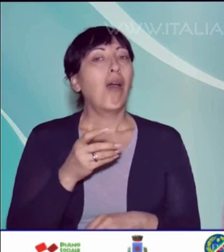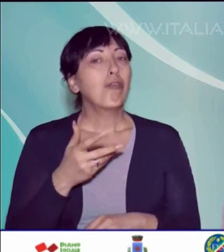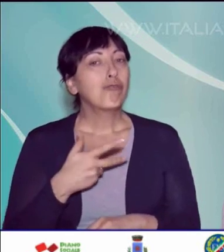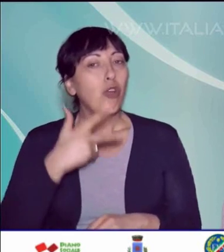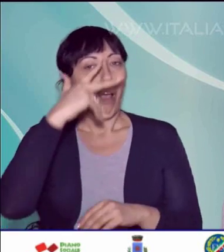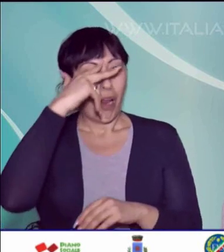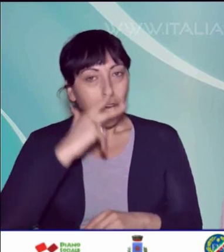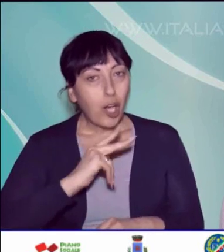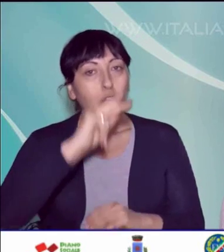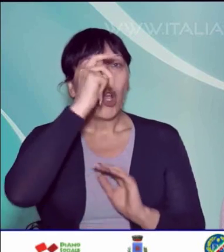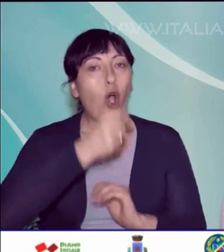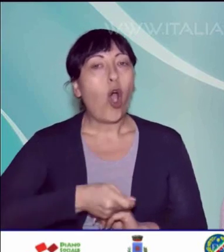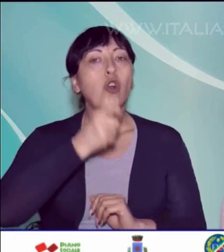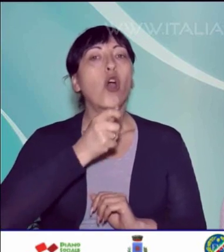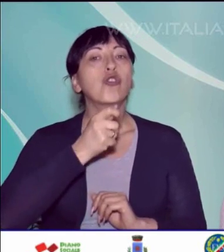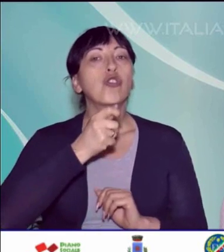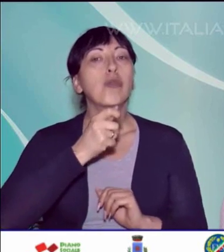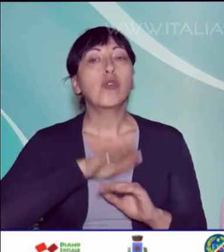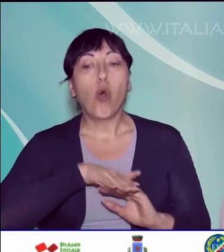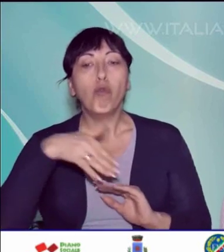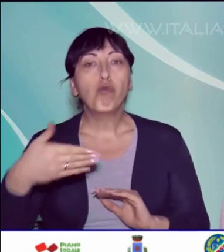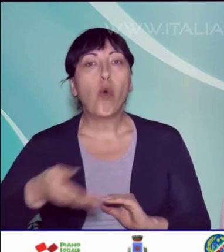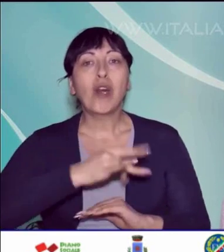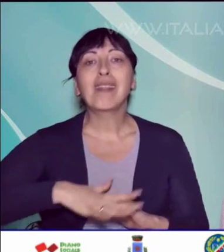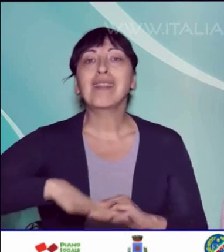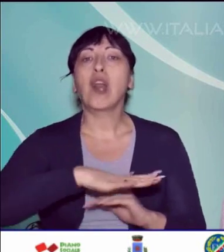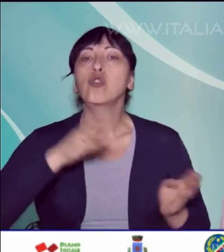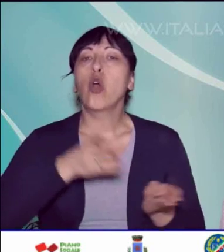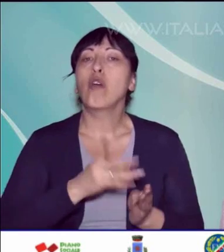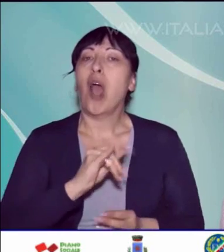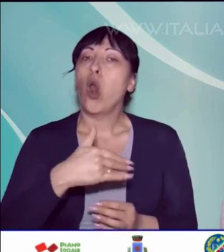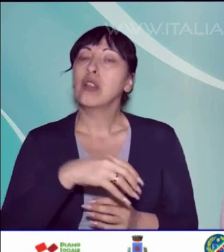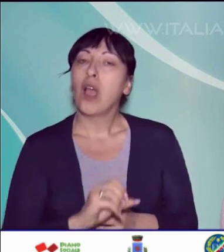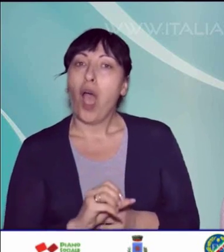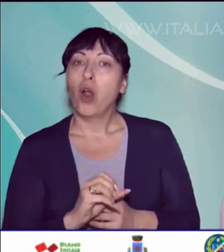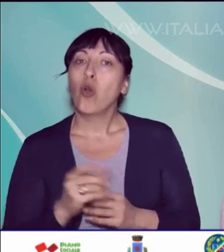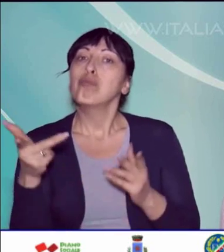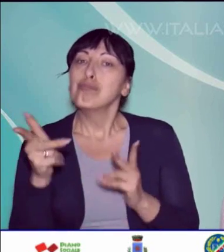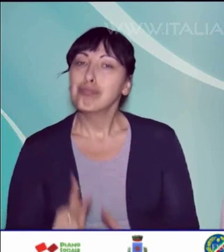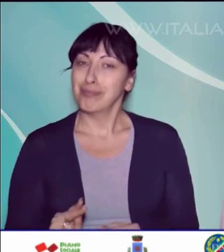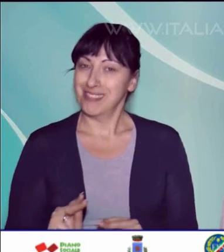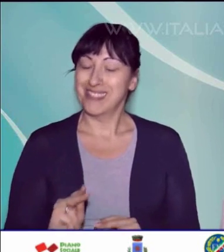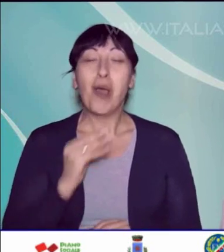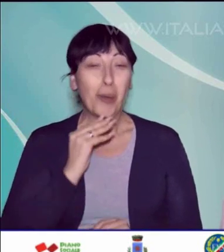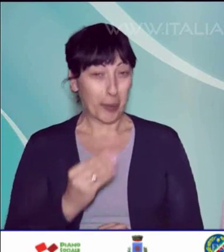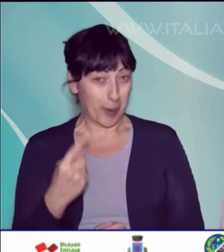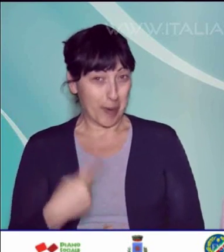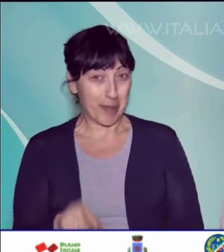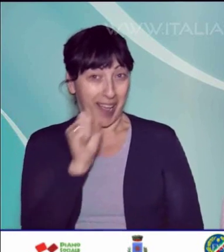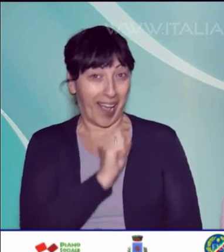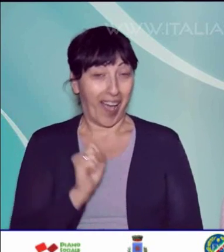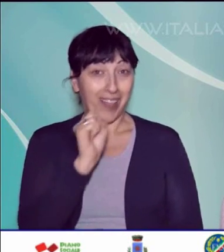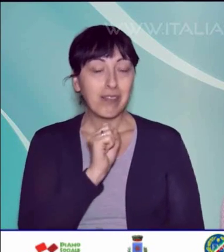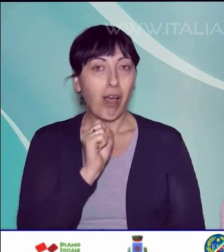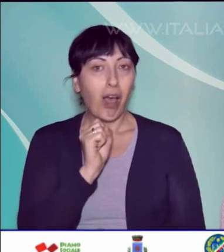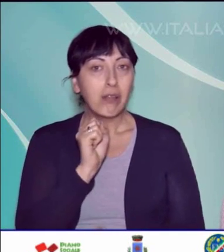riconoscimento fuori dal territorio del Vallo di Diano. Il giovane cantante ha